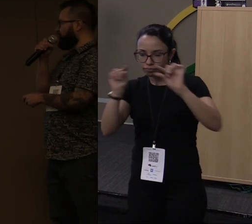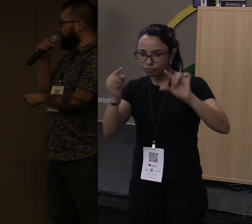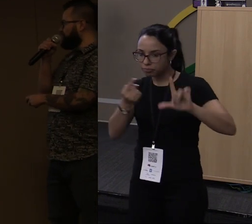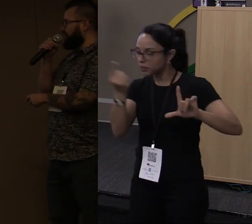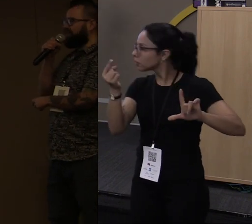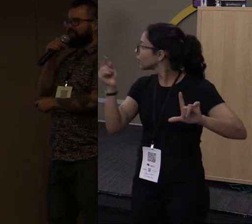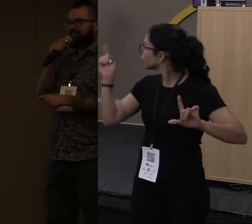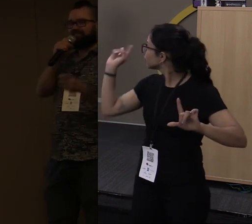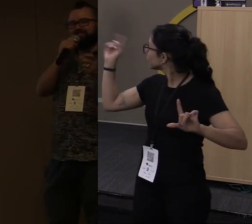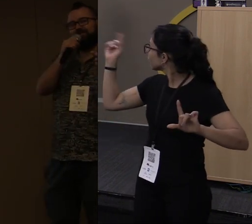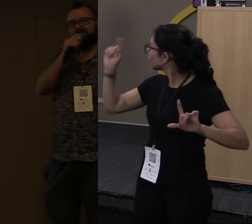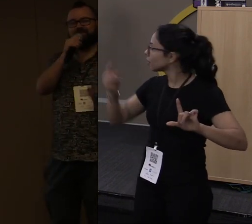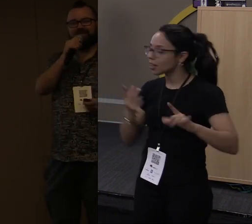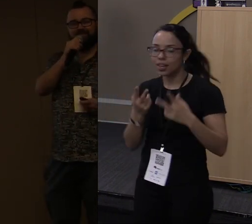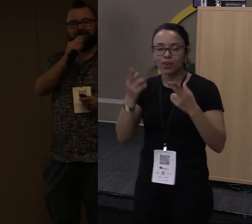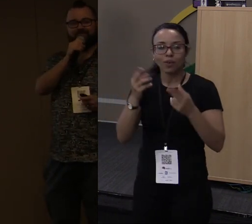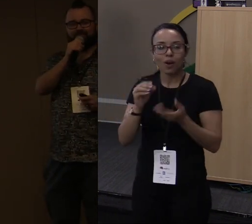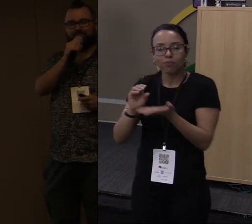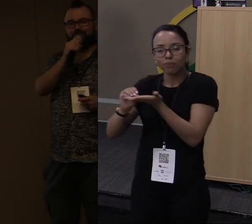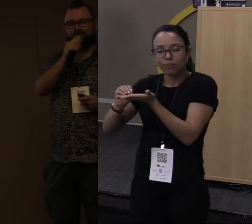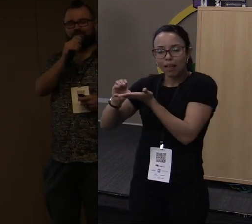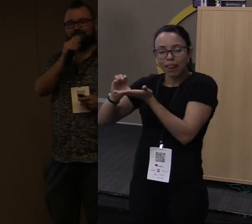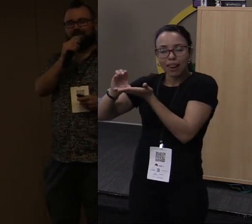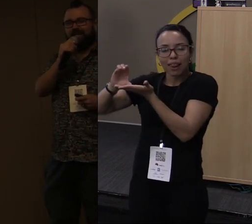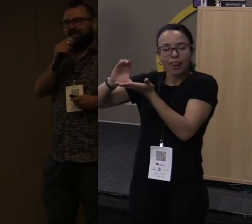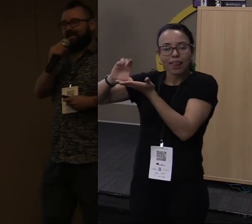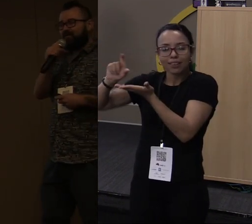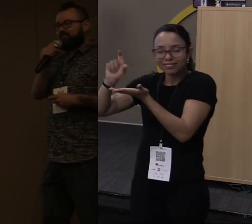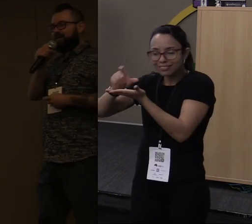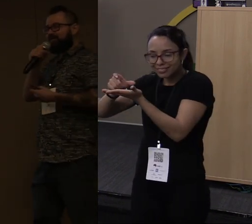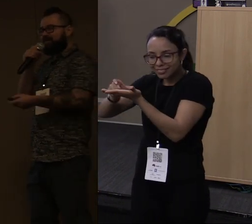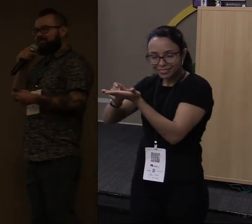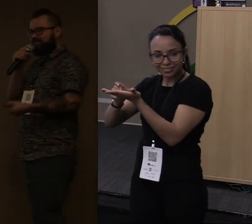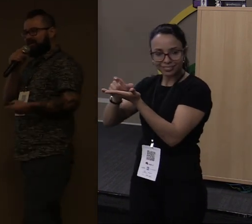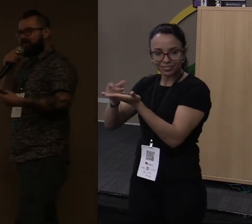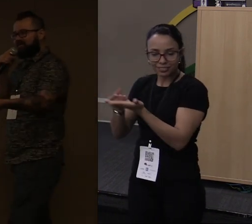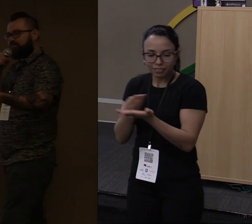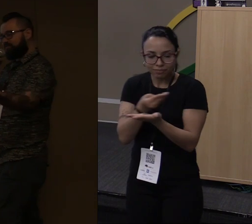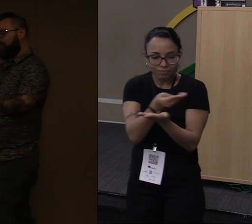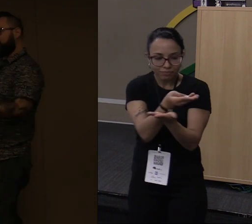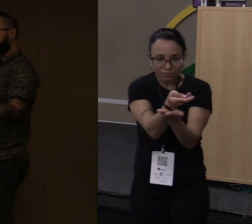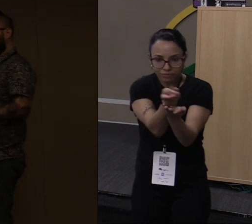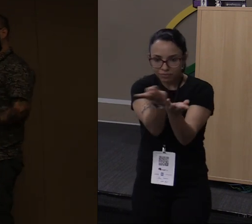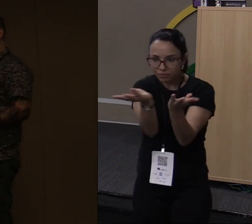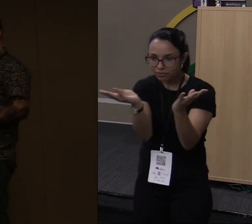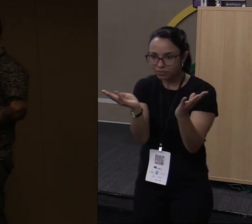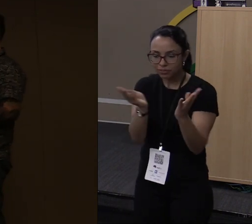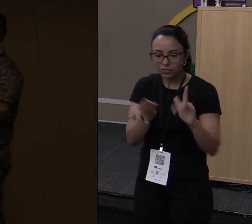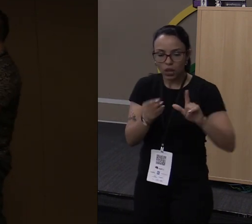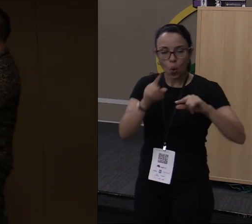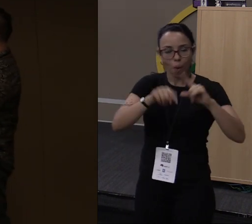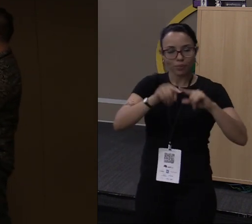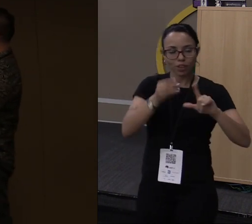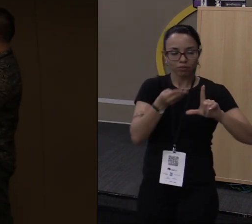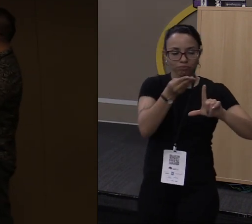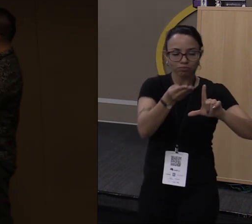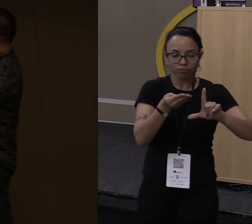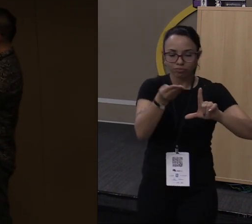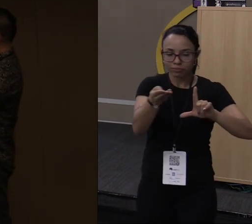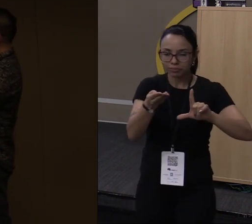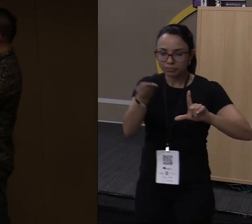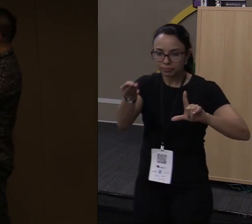estivesse pegando um bolo de cartas de RPG lá para dentro do meu jogo. E aí eu saio dando essas cartas para os objetos que eu quero. Então aqui,